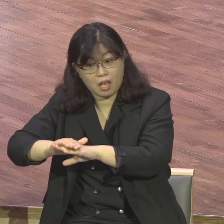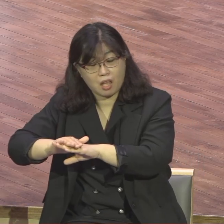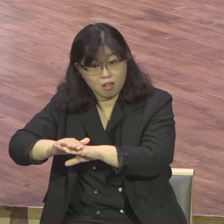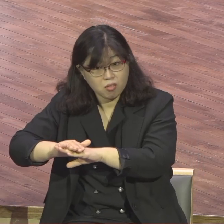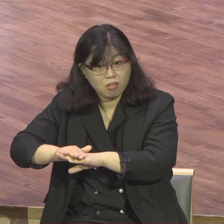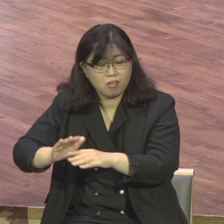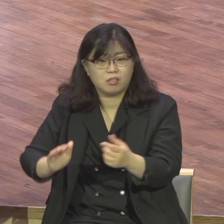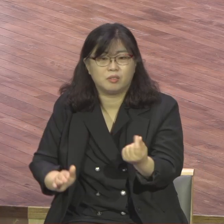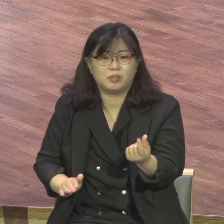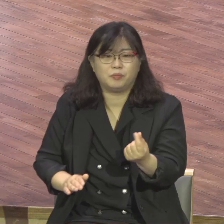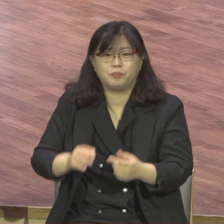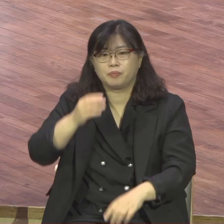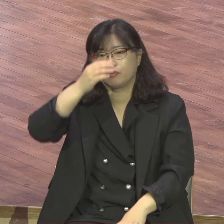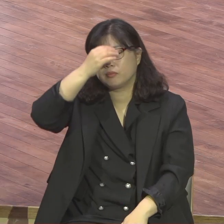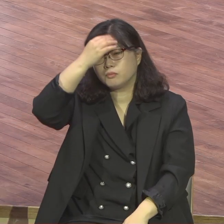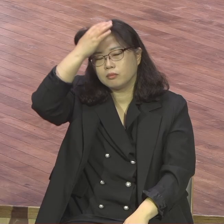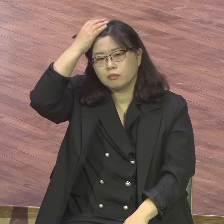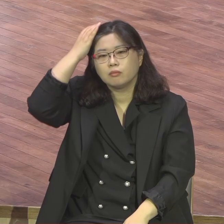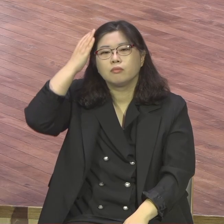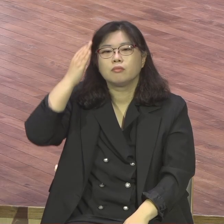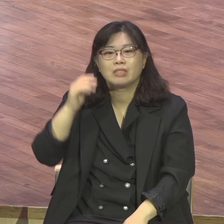하나님 앞에 드리는 영적 예배